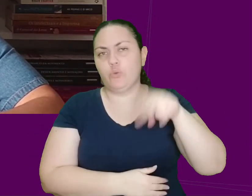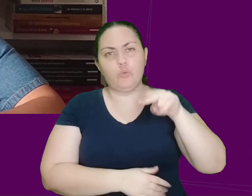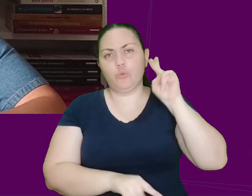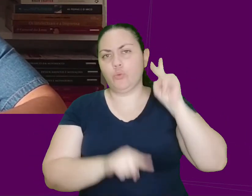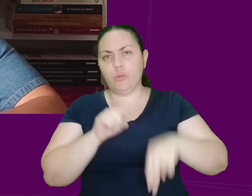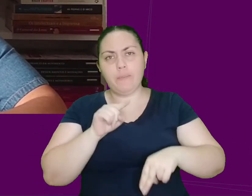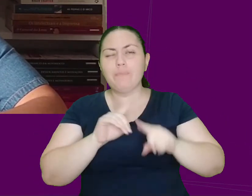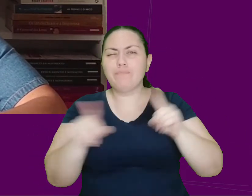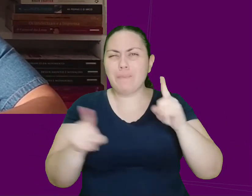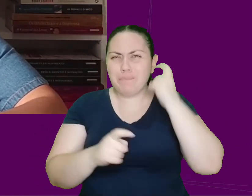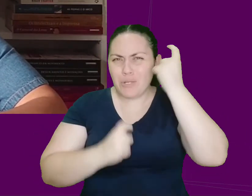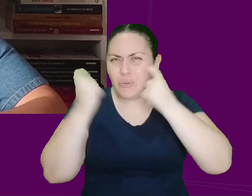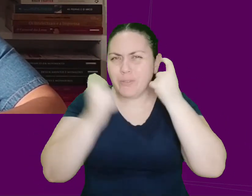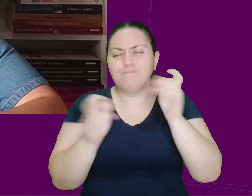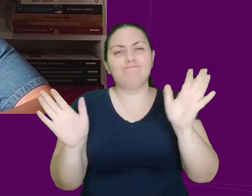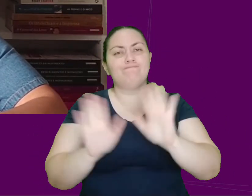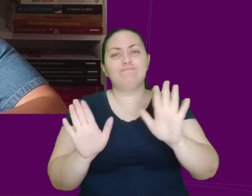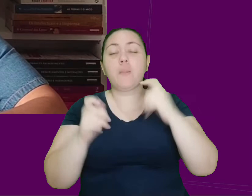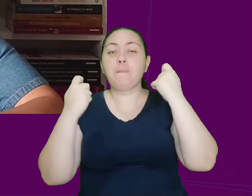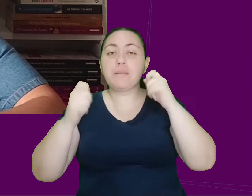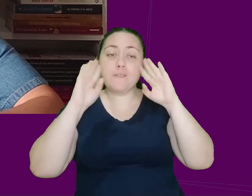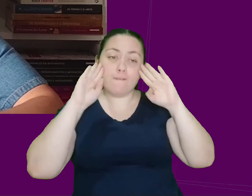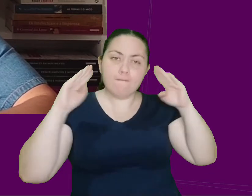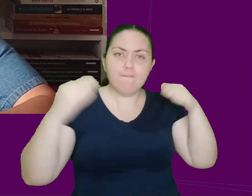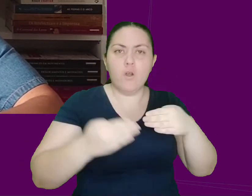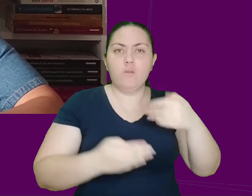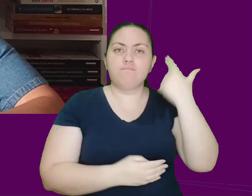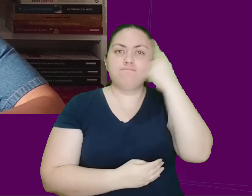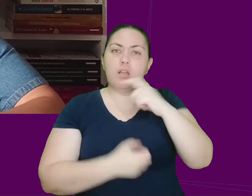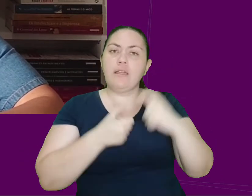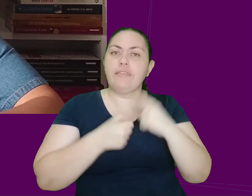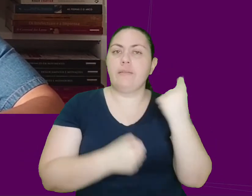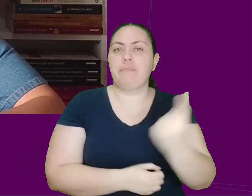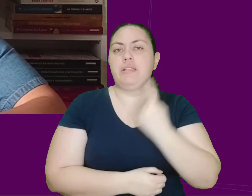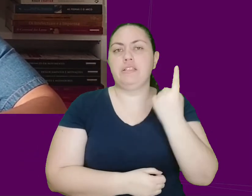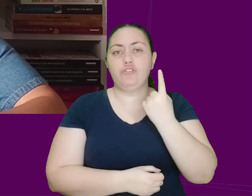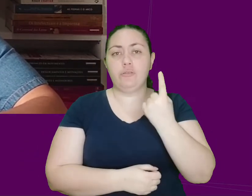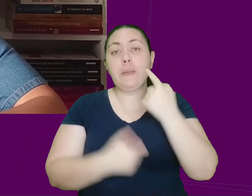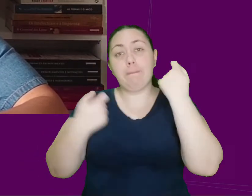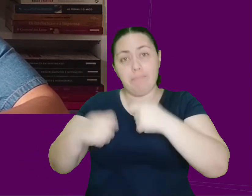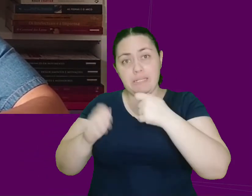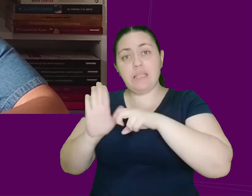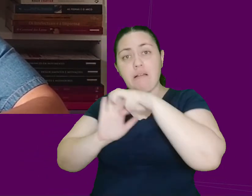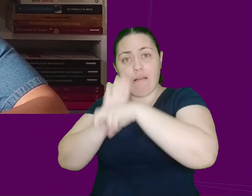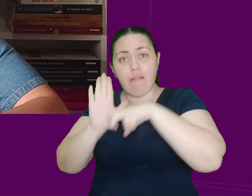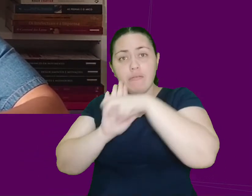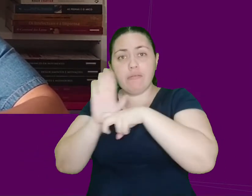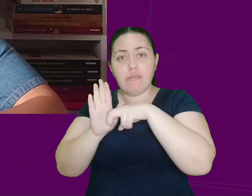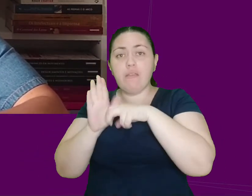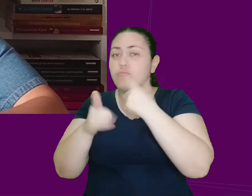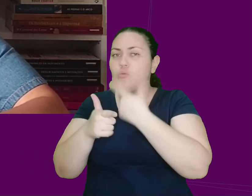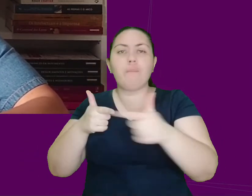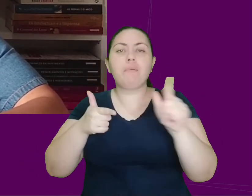ficar se preocupando com isso, deveria focar em se tornar independente, mesmo precisando da cadeira de rodas para se deslocar.